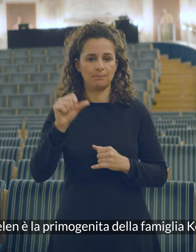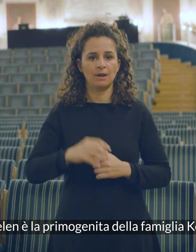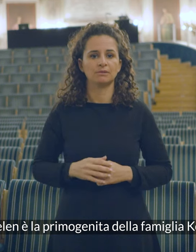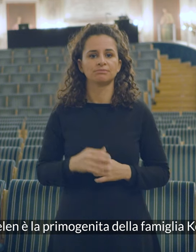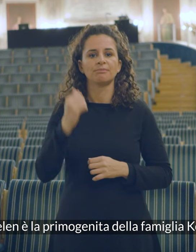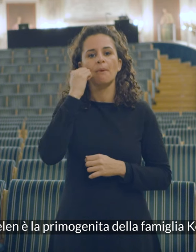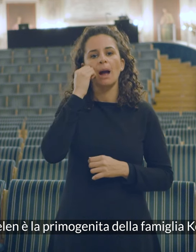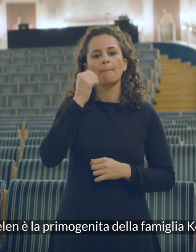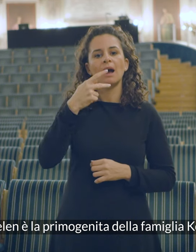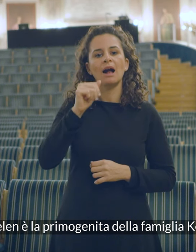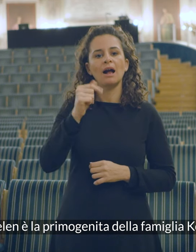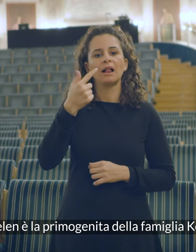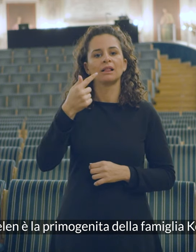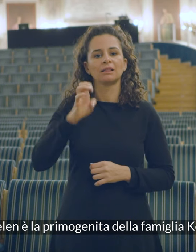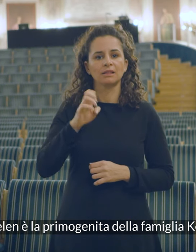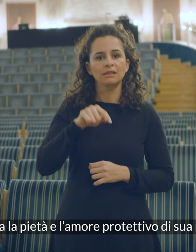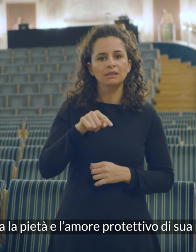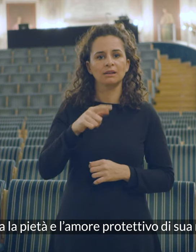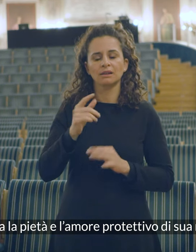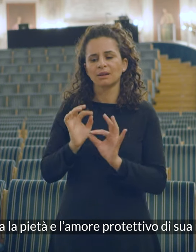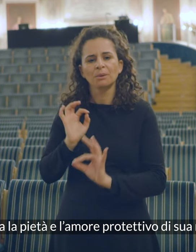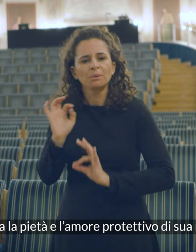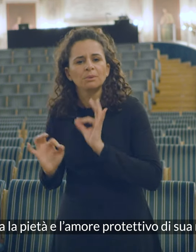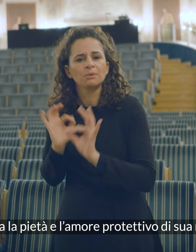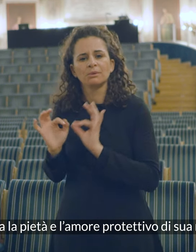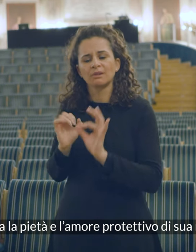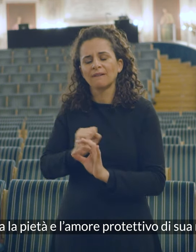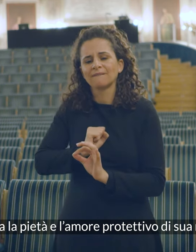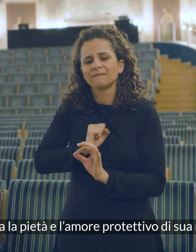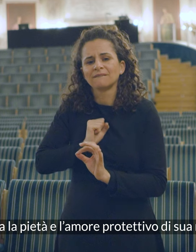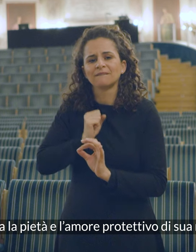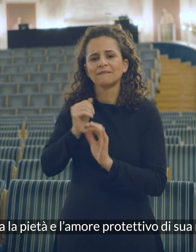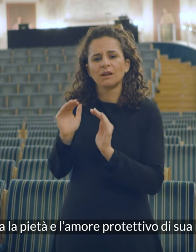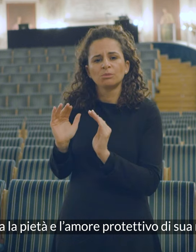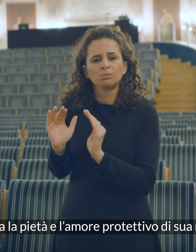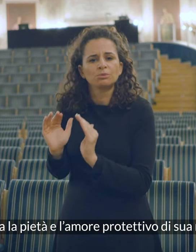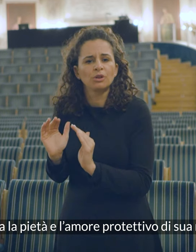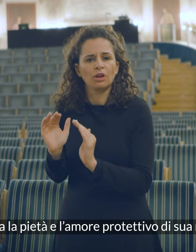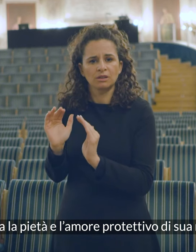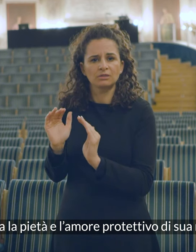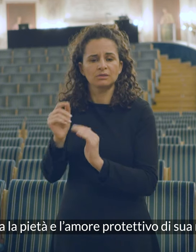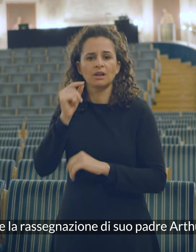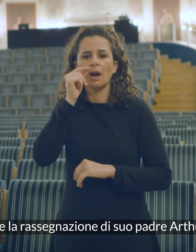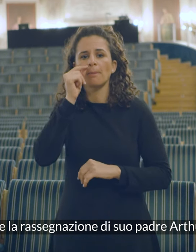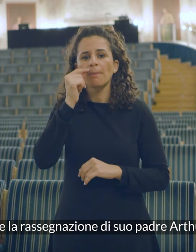la primogenita della famiglia Keller. Cresce tra la pietà e l'amore protettivo di sua madre Kate e la